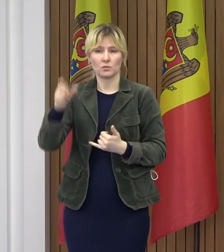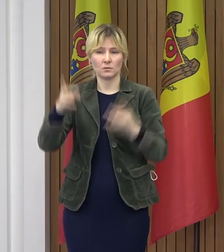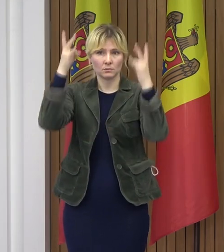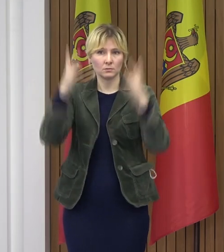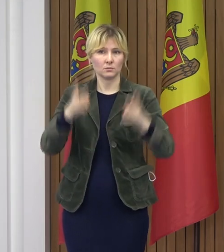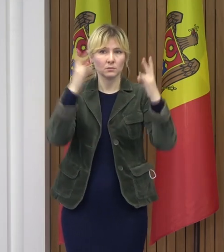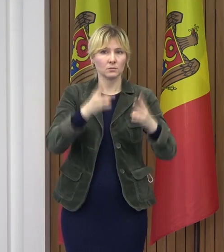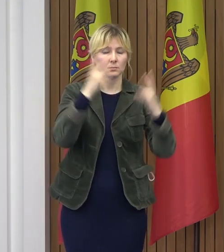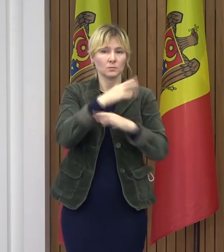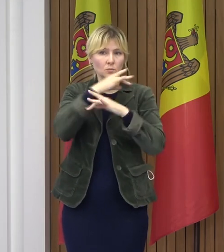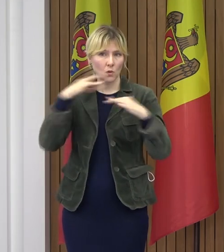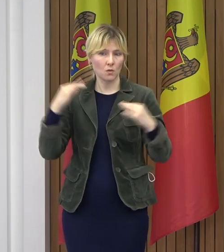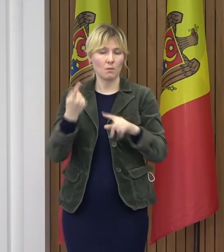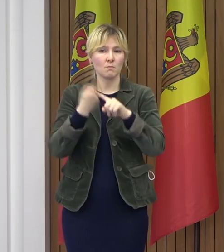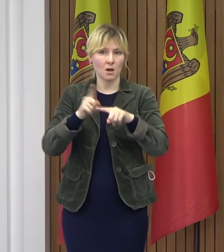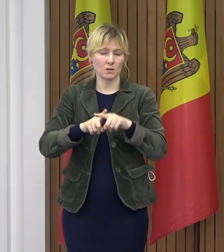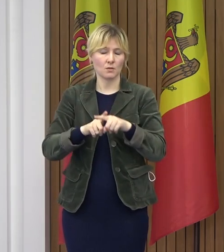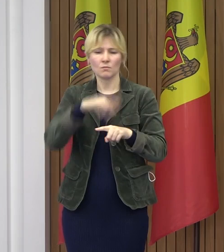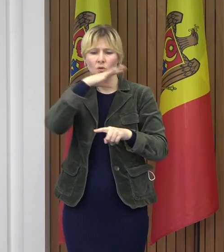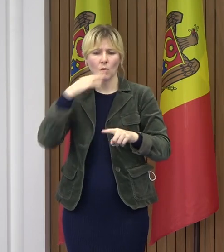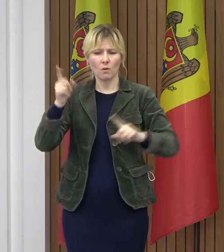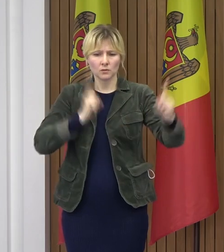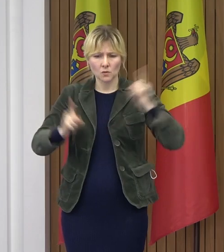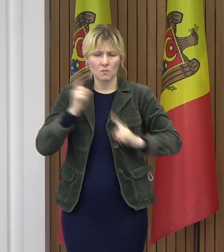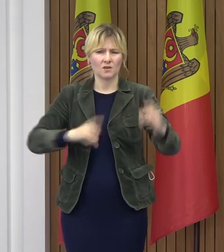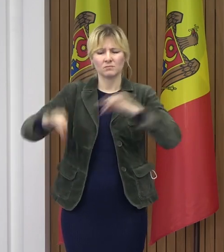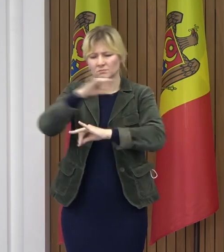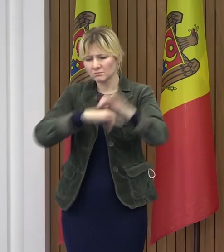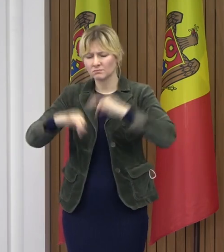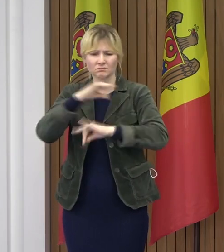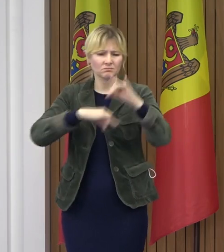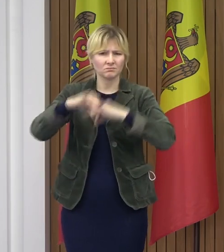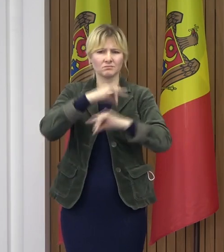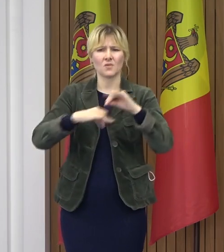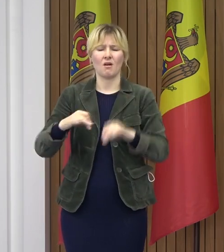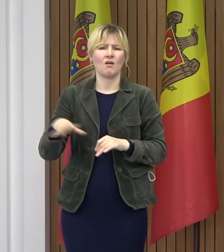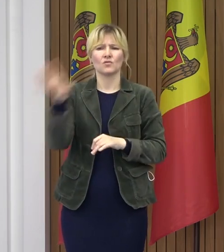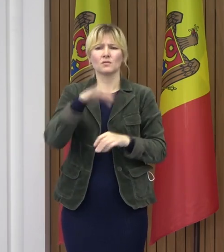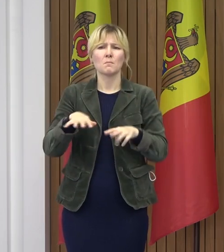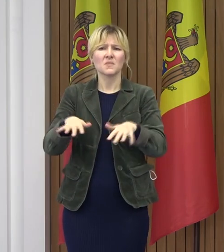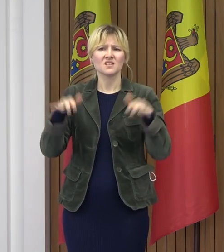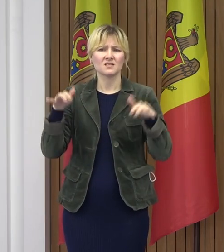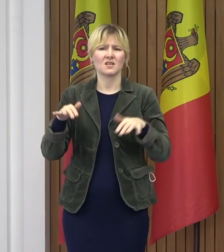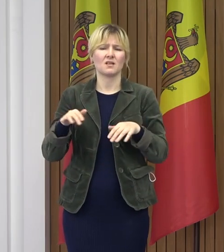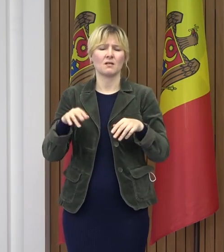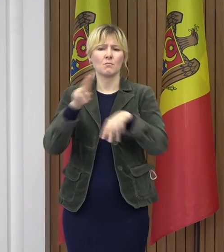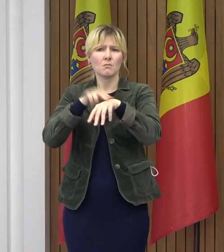Prin urmare, după repetate ședințe, atât cu reprezentanții Ministerului Afacerilor Interne,